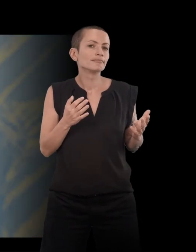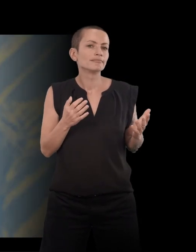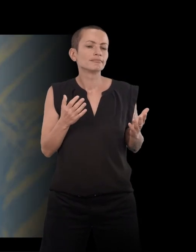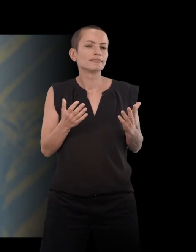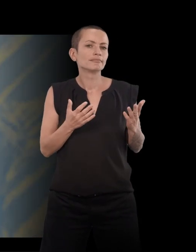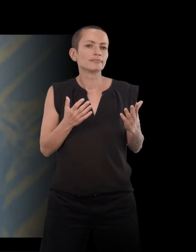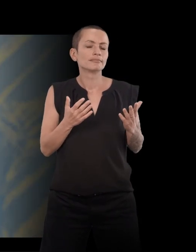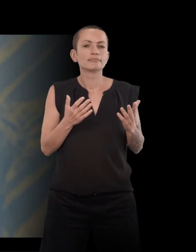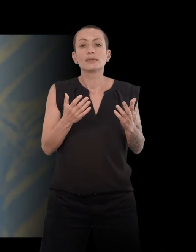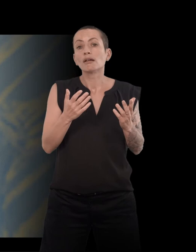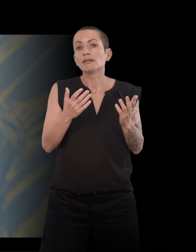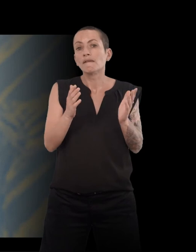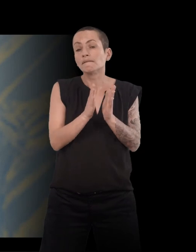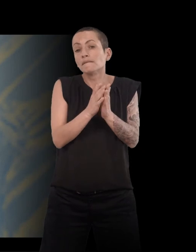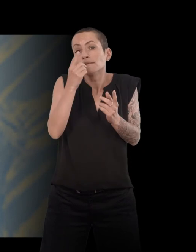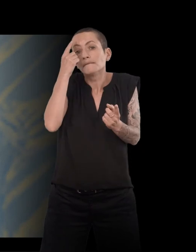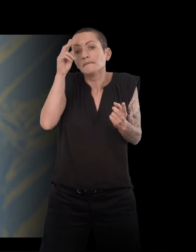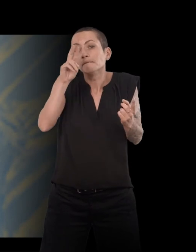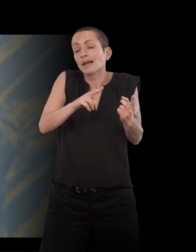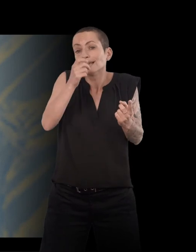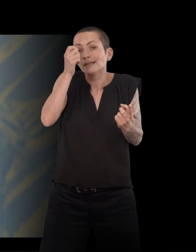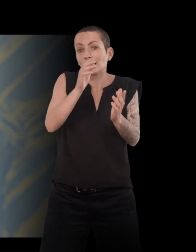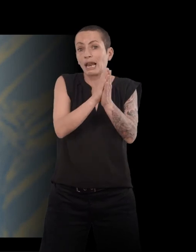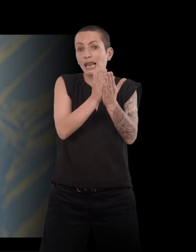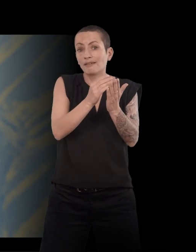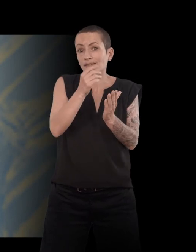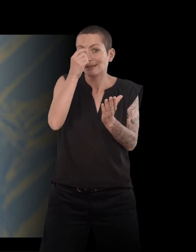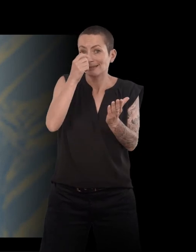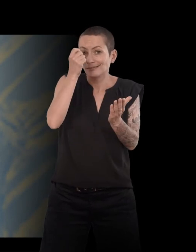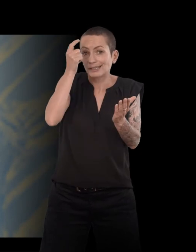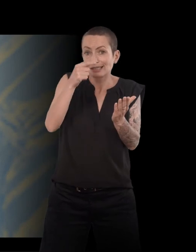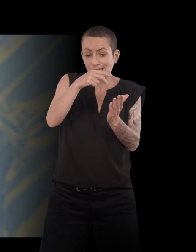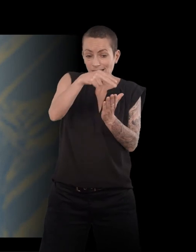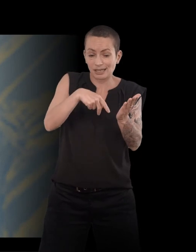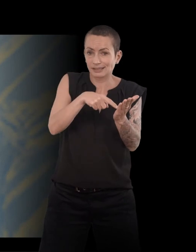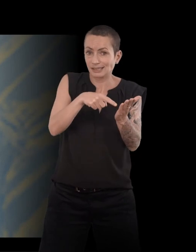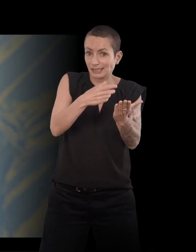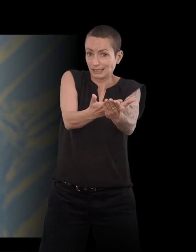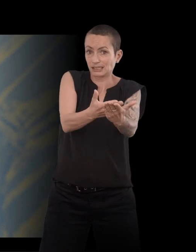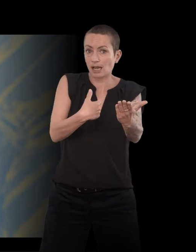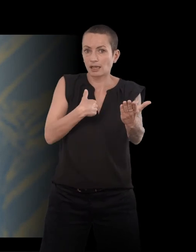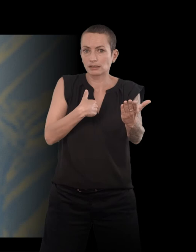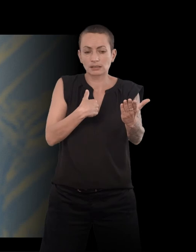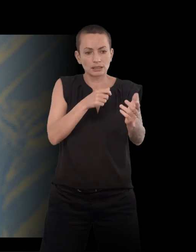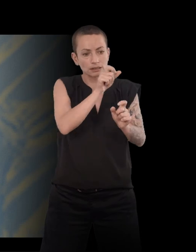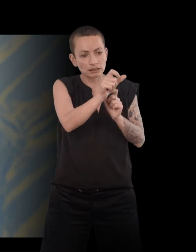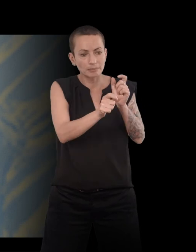Le principe de lire ces livres,'était ça. C'était de donner des livres à lire à des gens qui pouvaient en parler, soit sur le plan